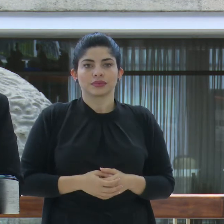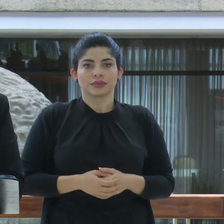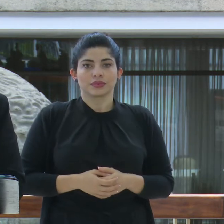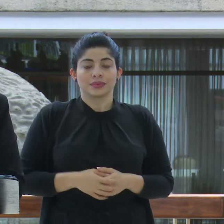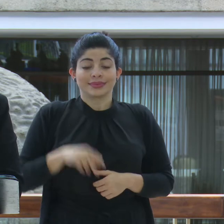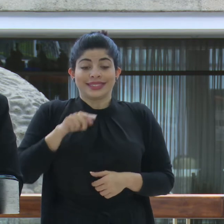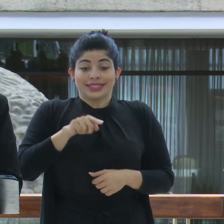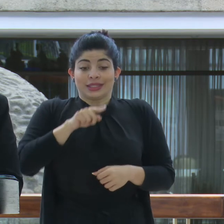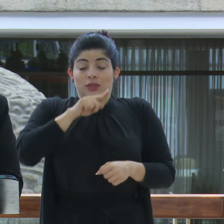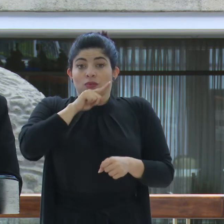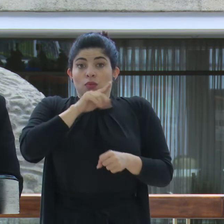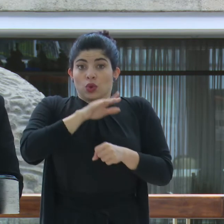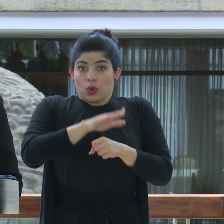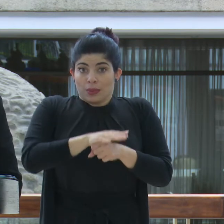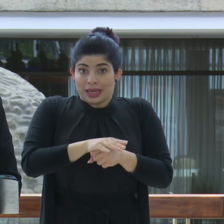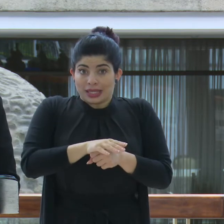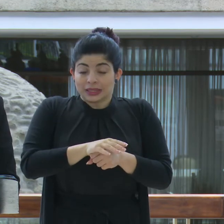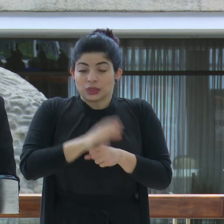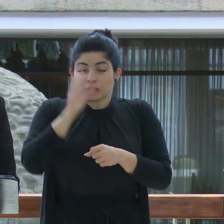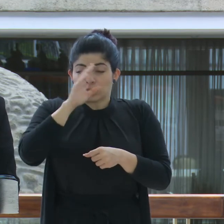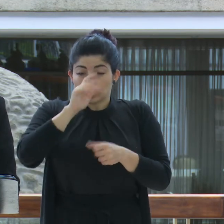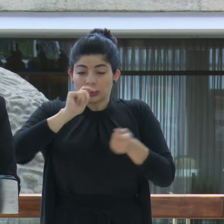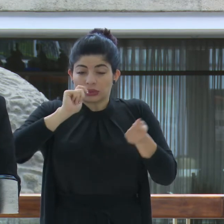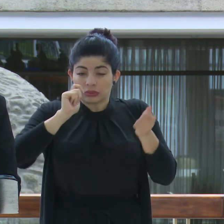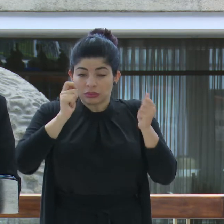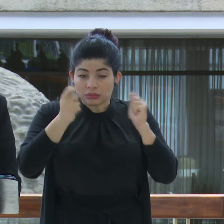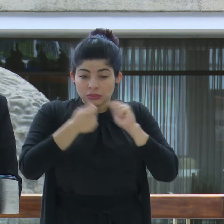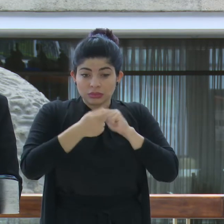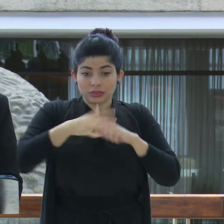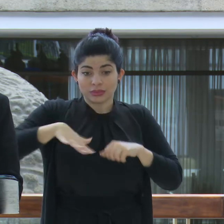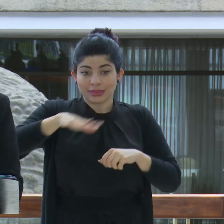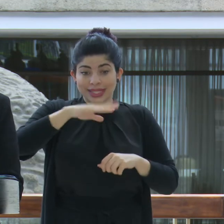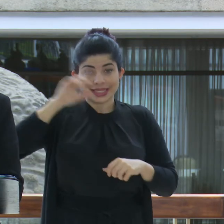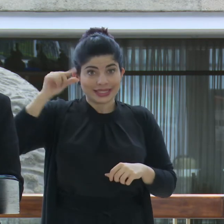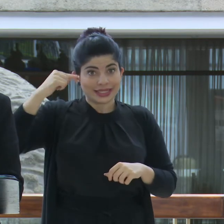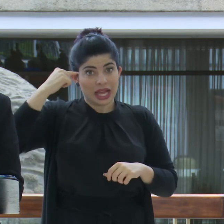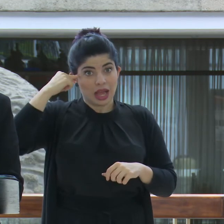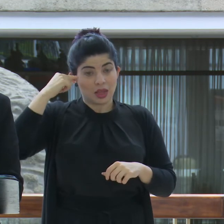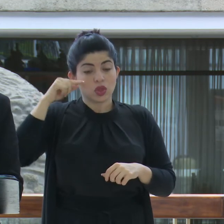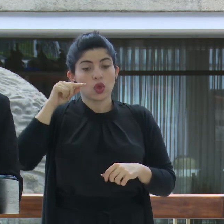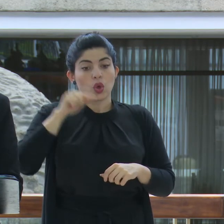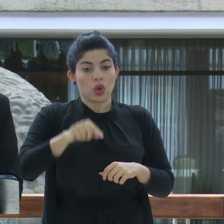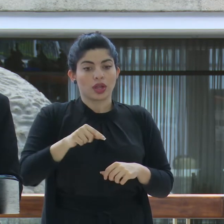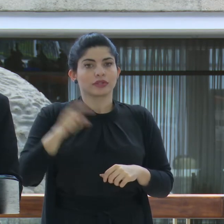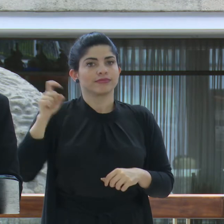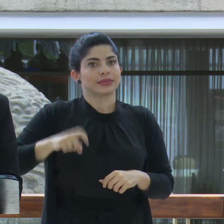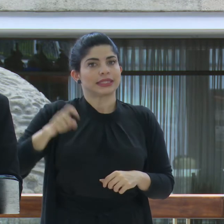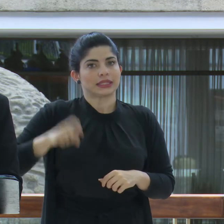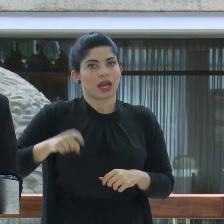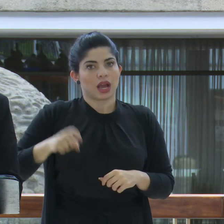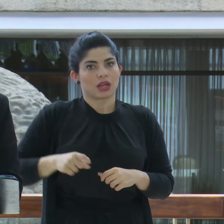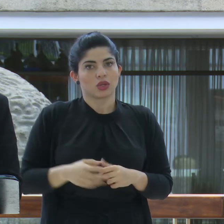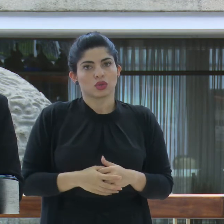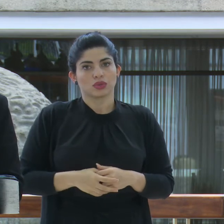Ese compromiso de ir transformando nuestro estado es lo que se hace necesario